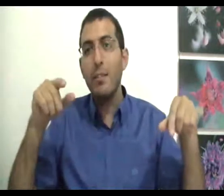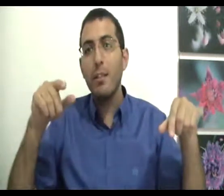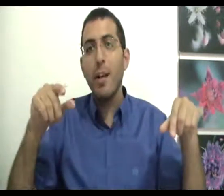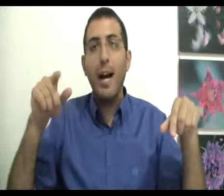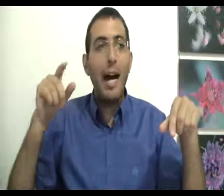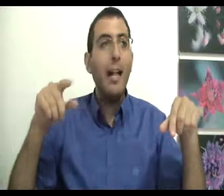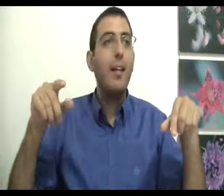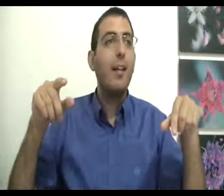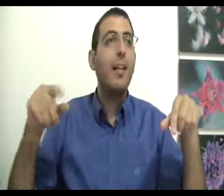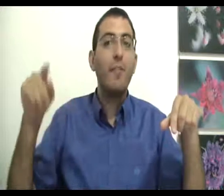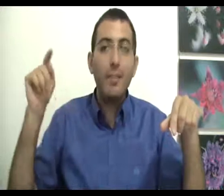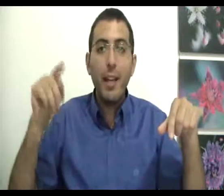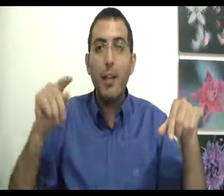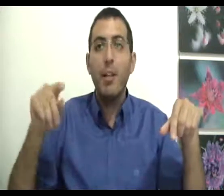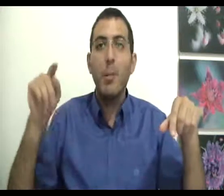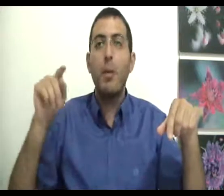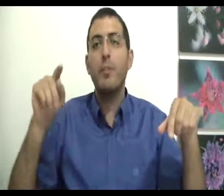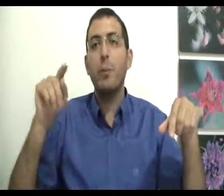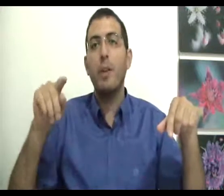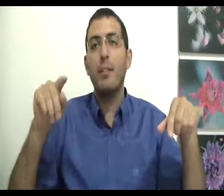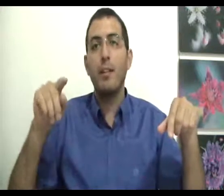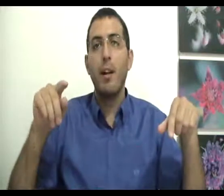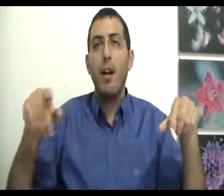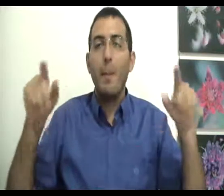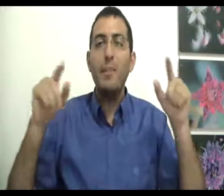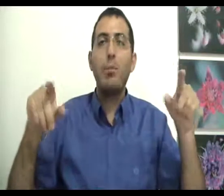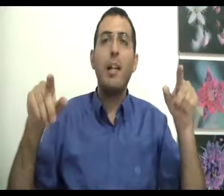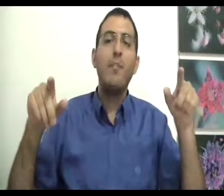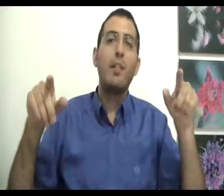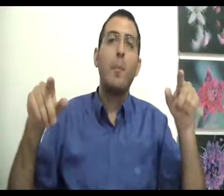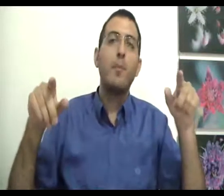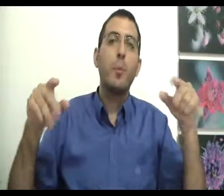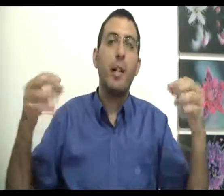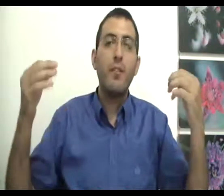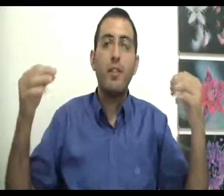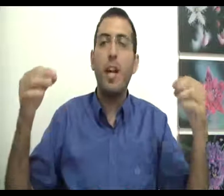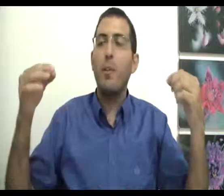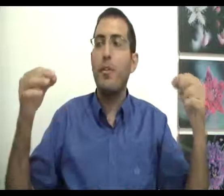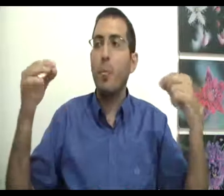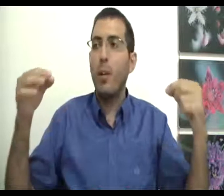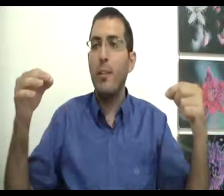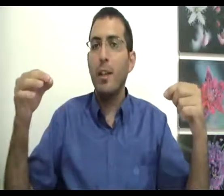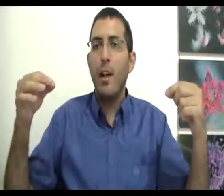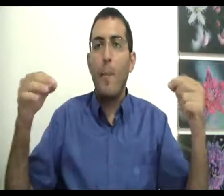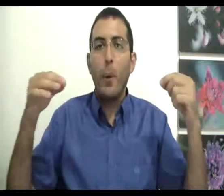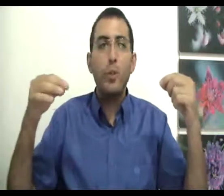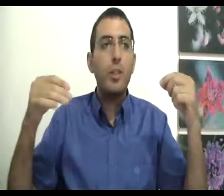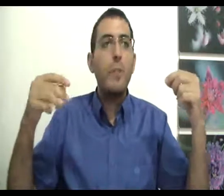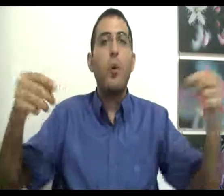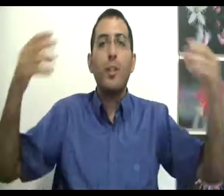על לוותר באופן מוחלט מה זאת אומרת לוותר באופן מוחלט? לוותר באופן מוחלט פירושו שאדם כל